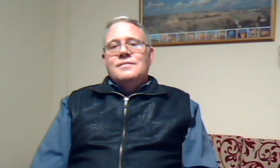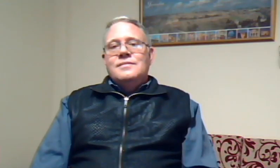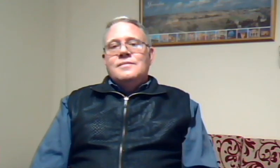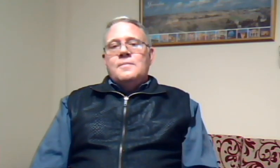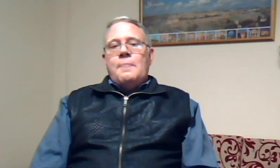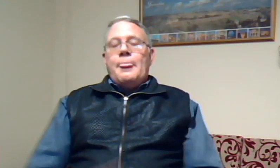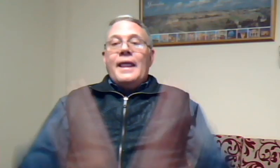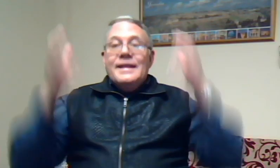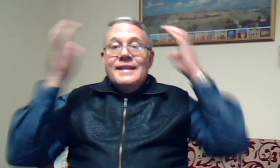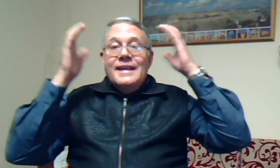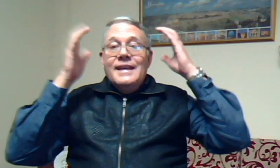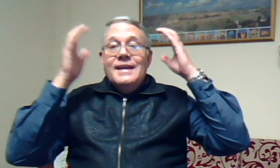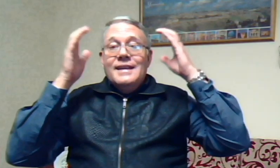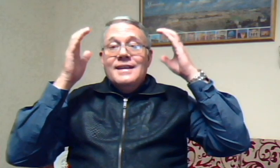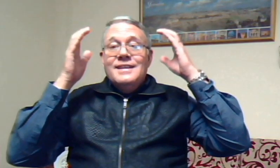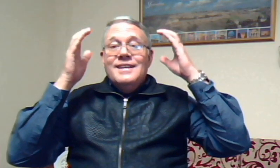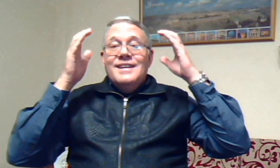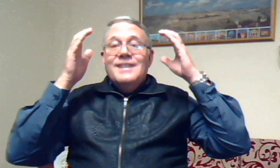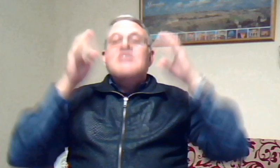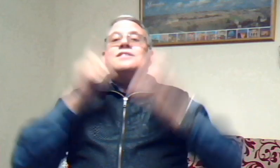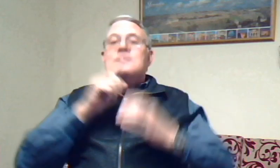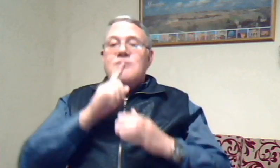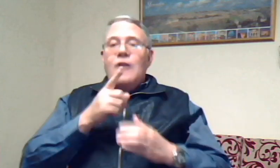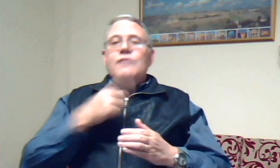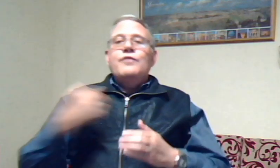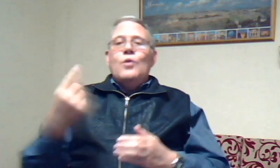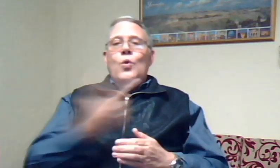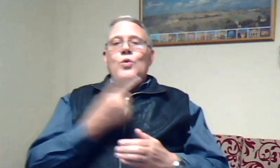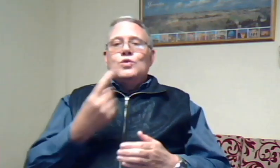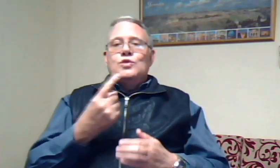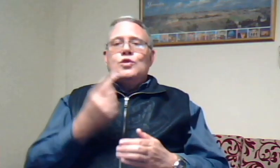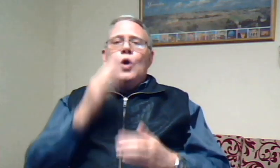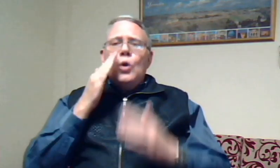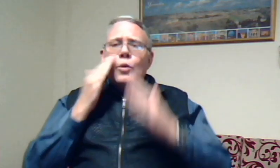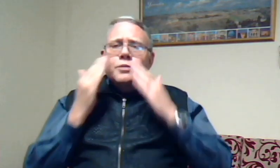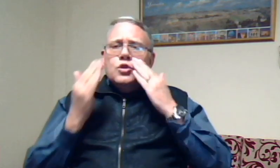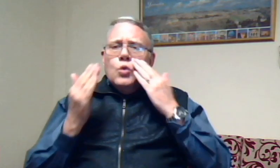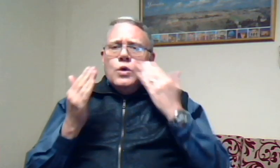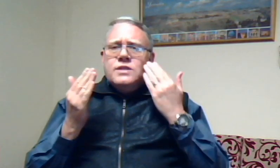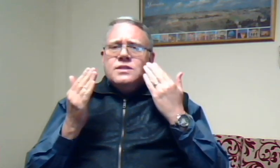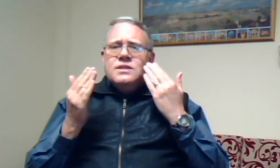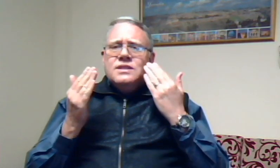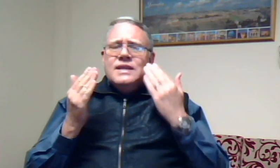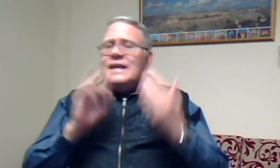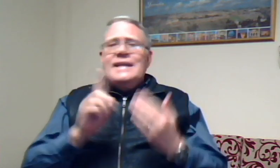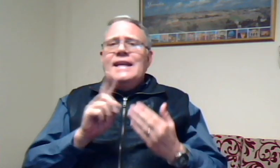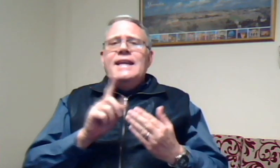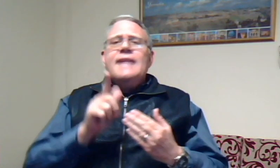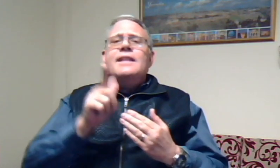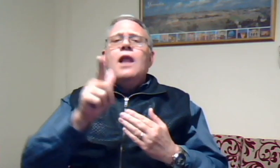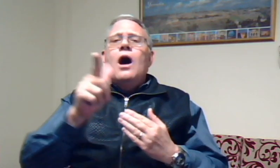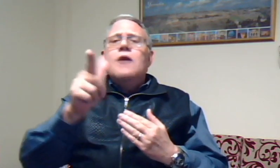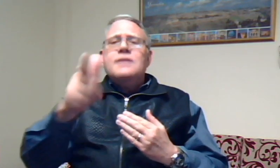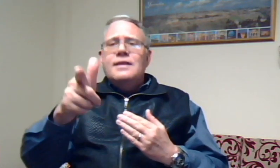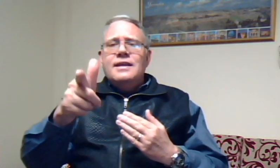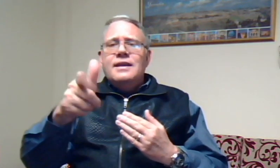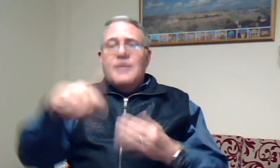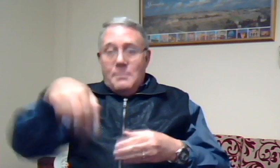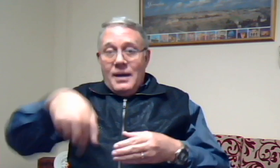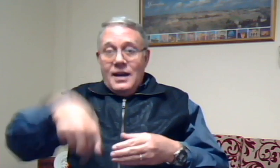die Heere sal vir ons kom troos nie net later nie maar nou